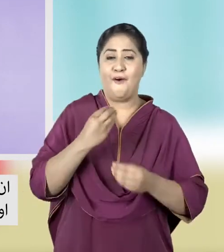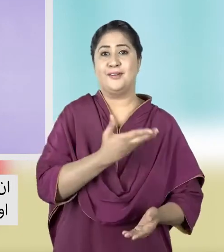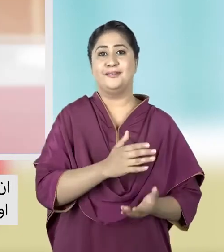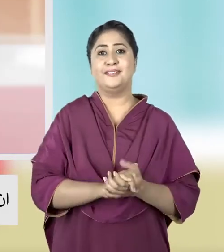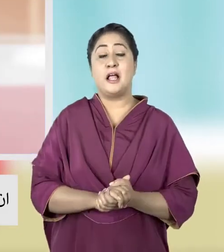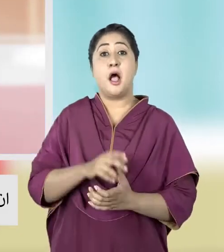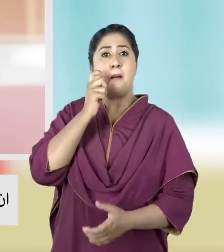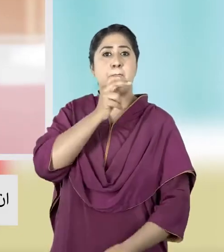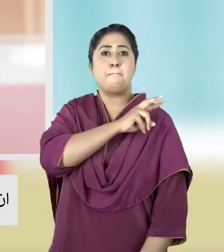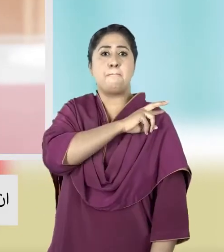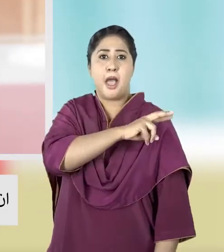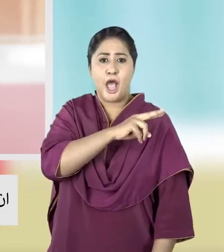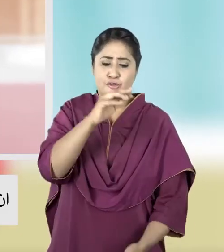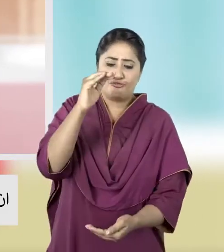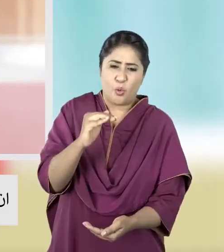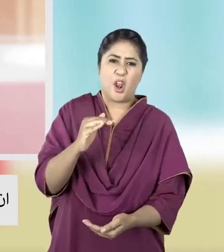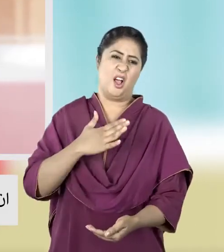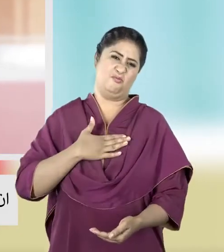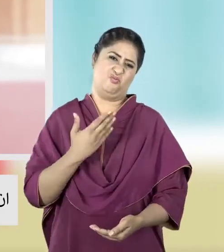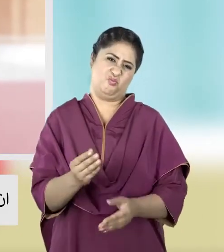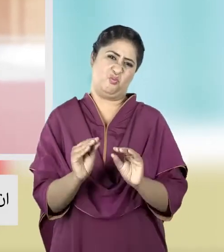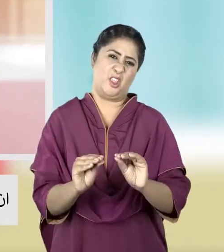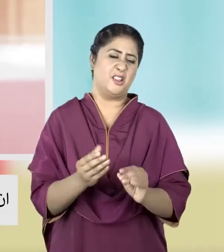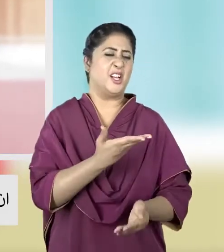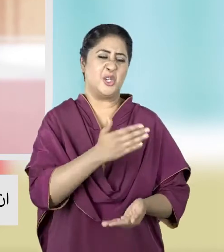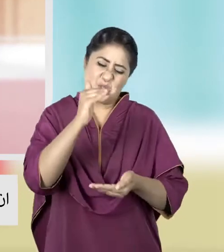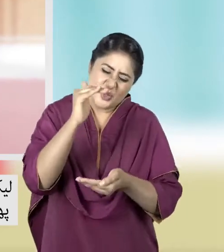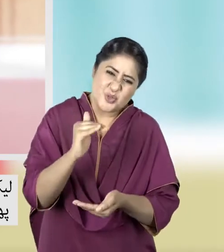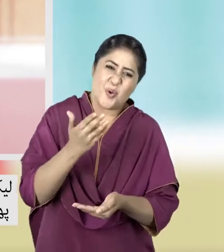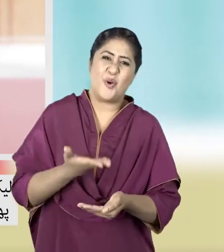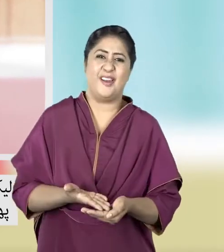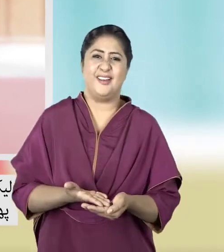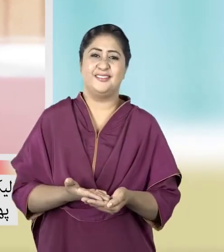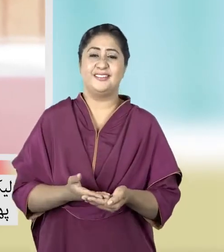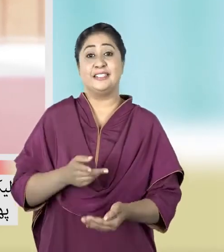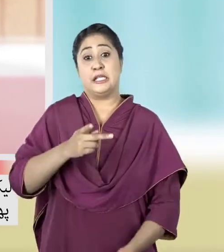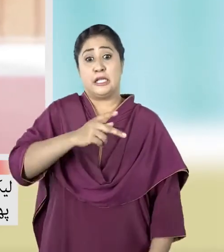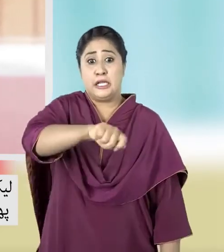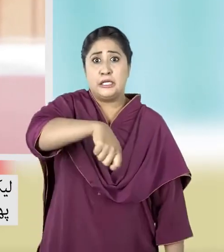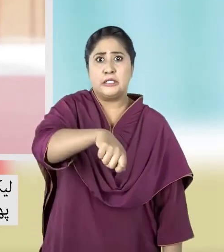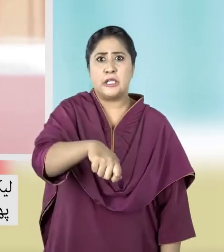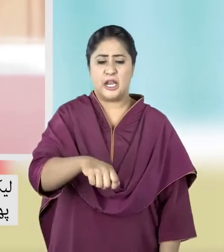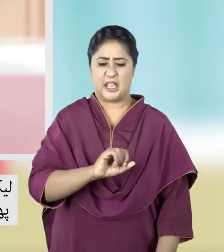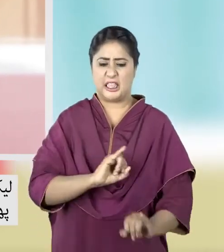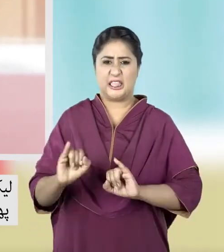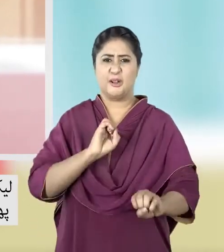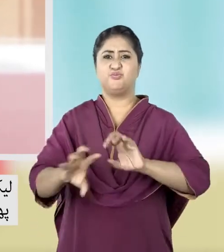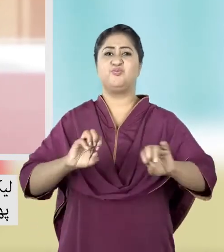उनका छोटा भाई जिया भी उनकी मदद करना चाता है लेकिन वो बहुत छोटा है और बावर्ची खाने में